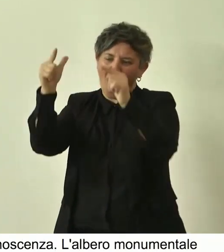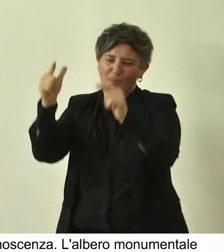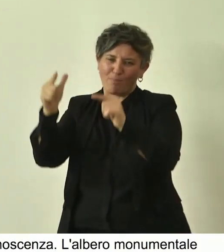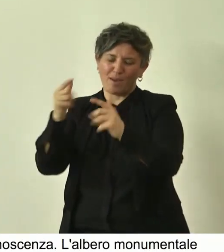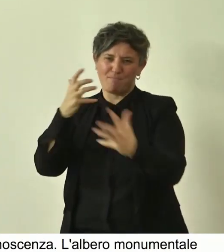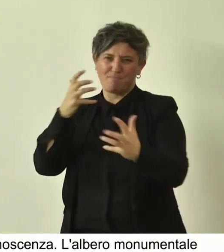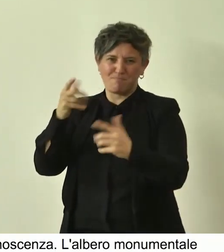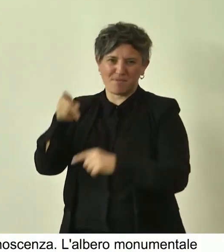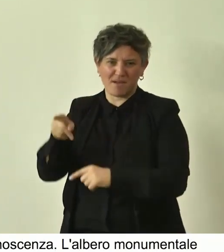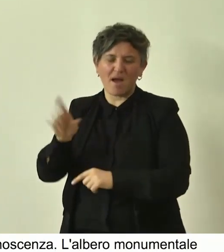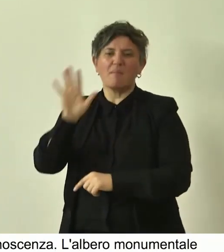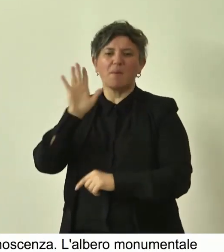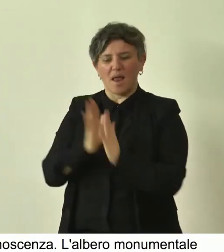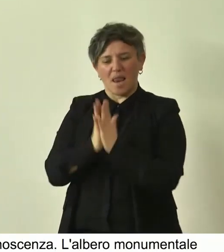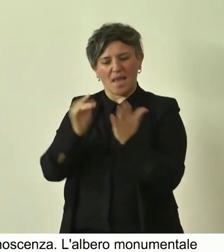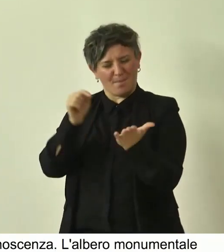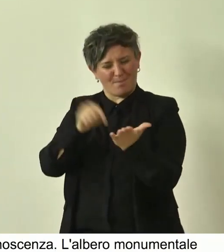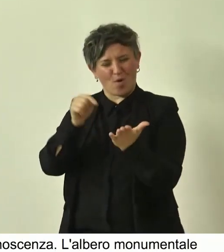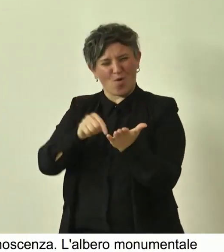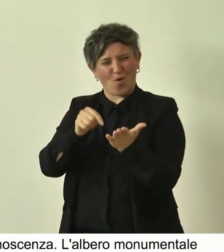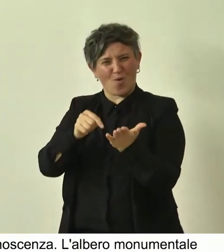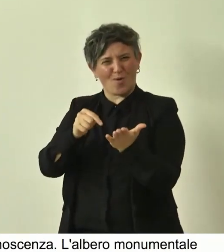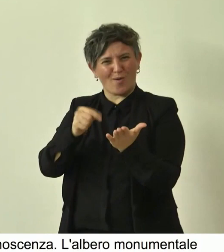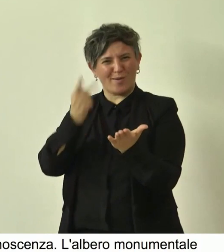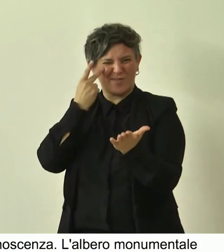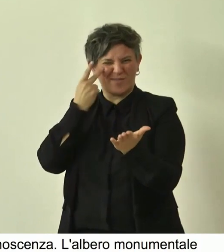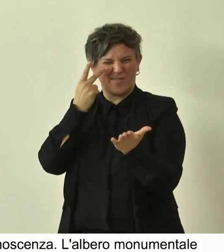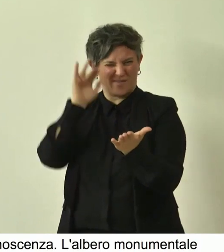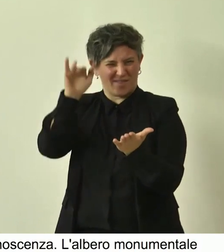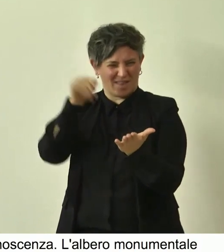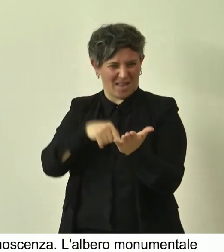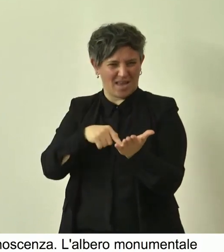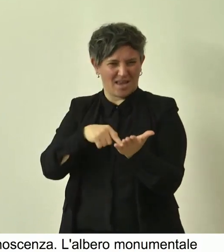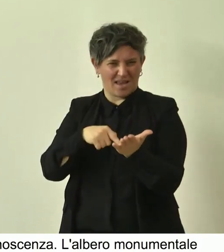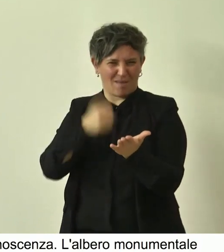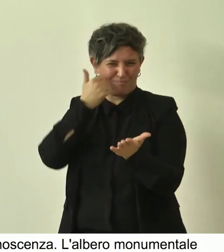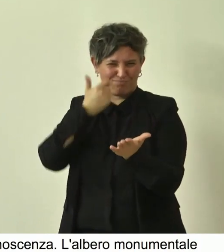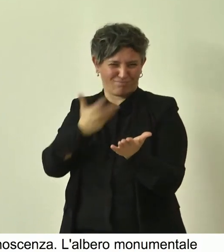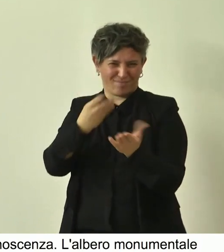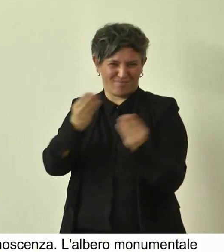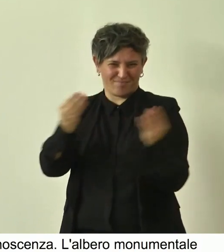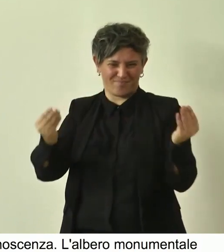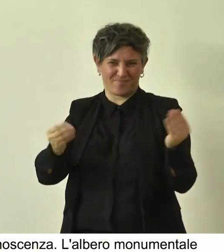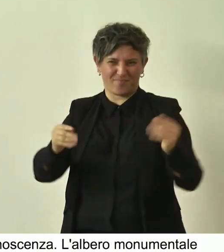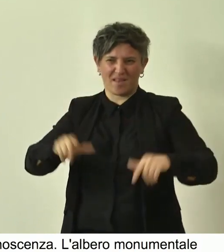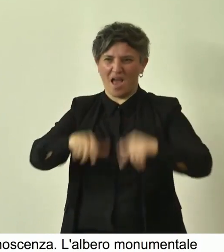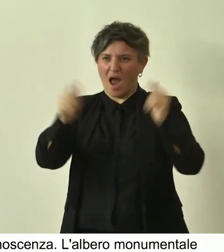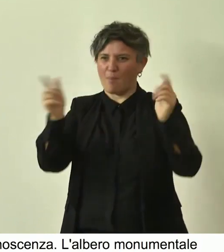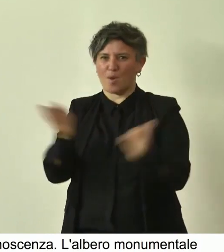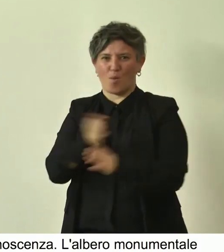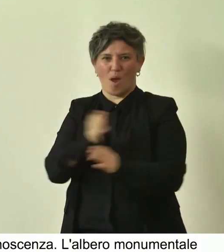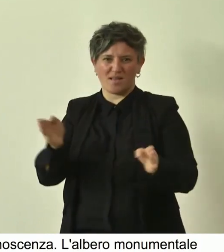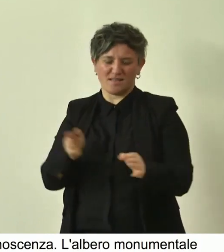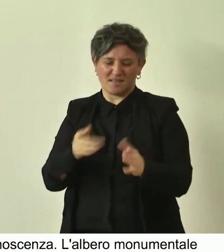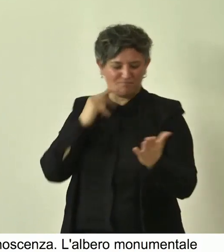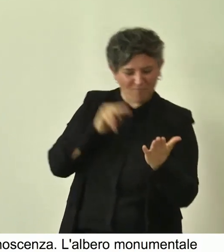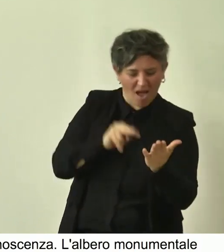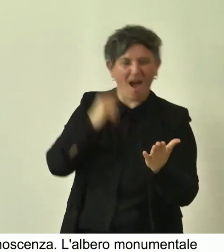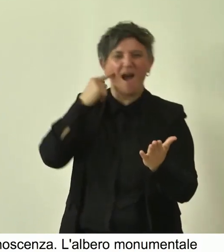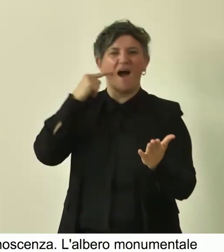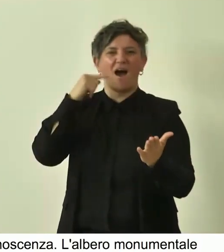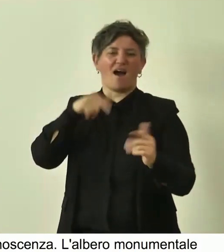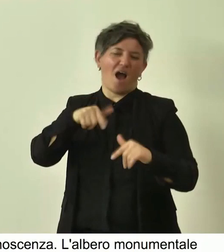comunque il libro ci ha consentito di vederli, ci consenterà di vederli più volte, in qualsiasi momento vorremmo. E